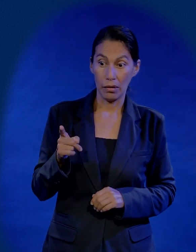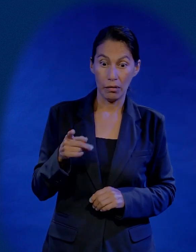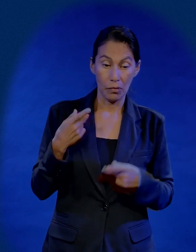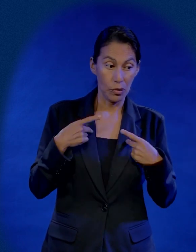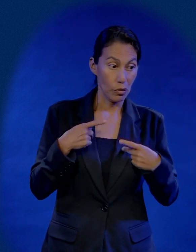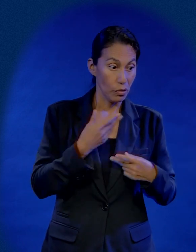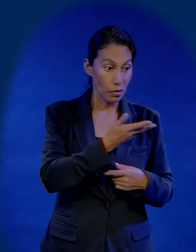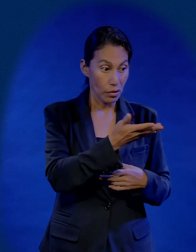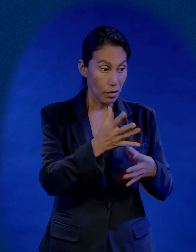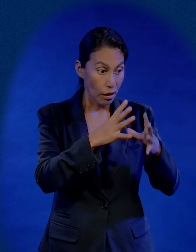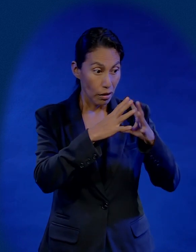digas a nadie que yo te sané.